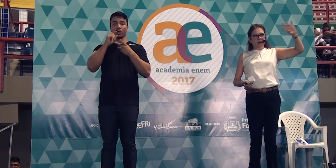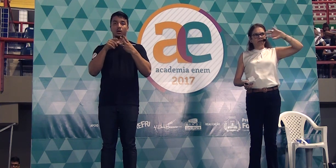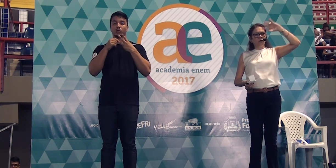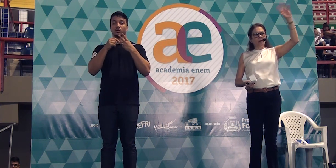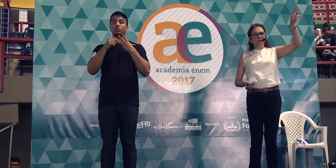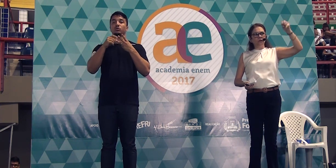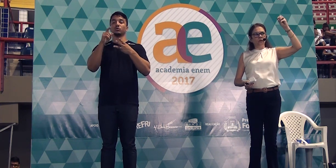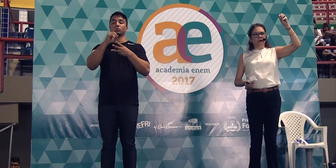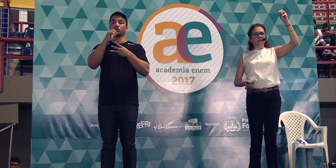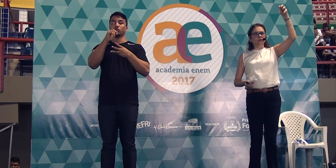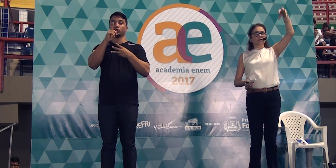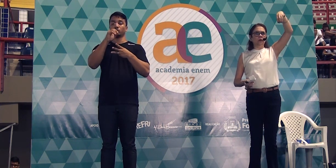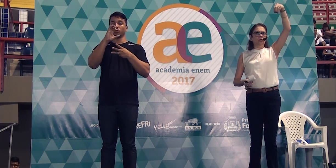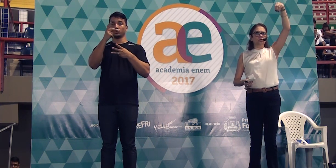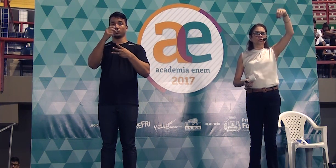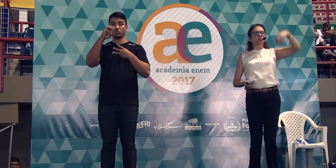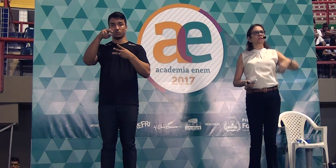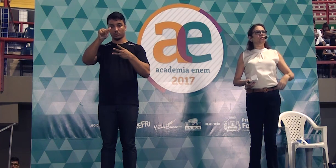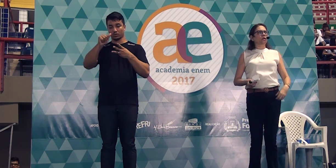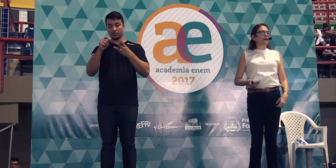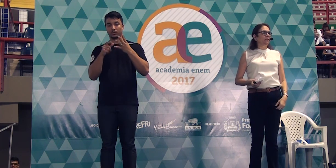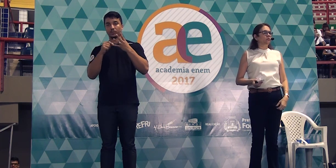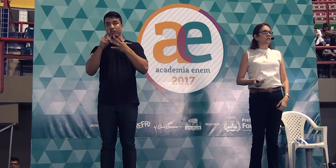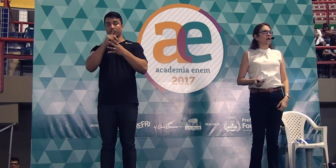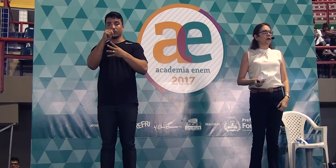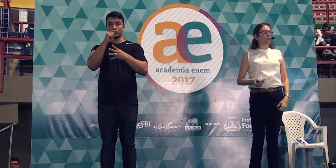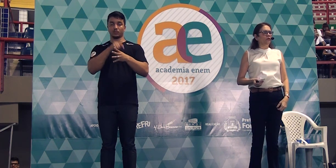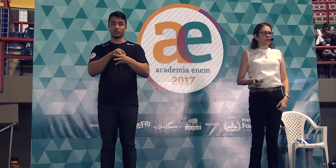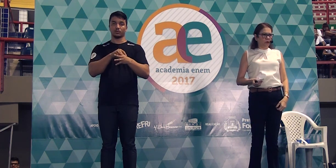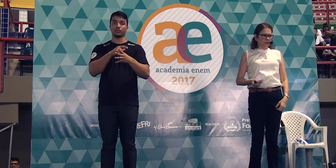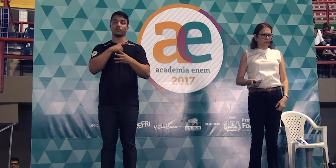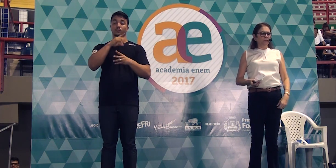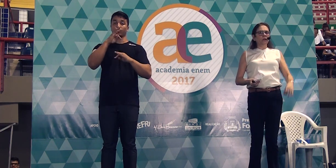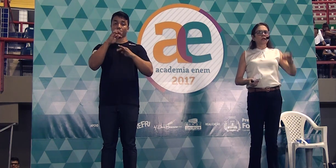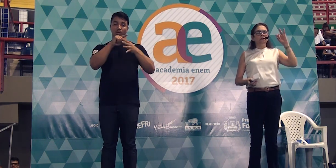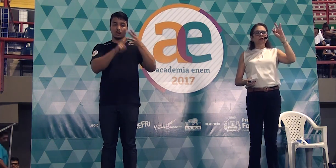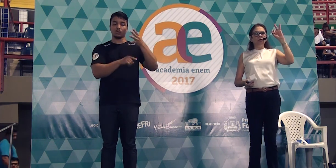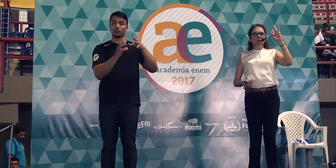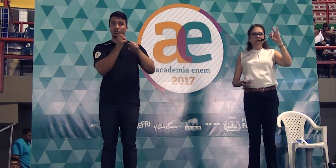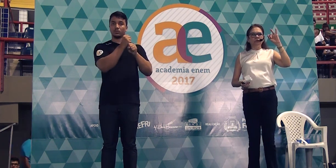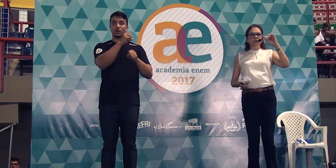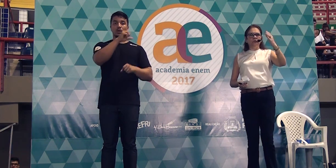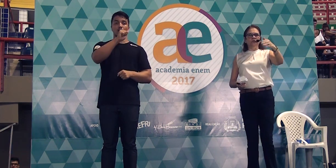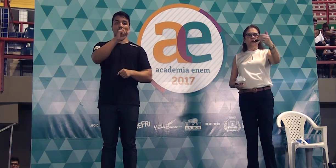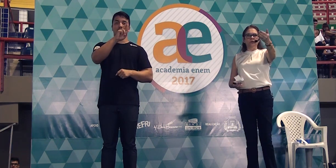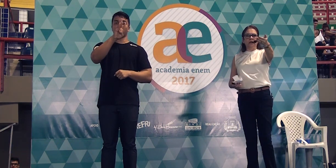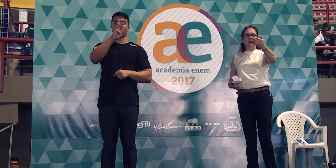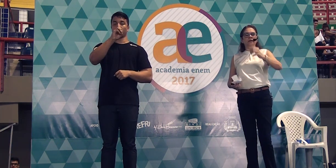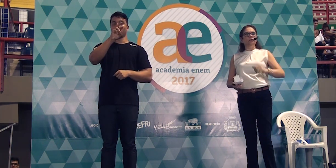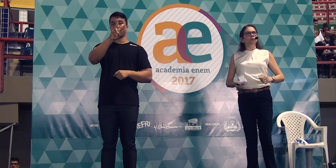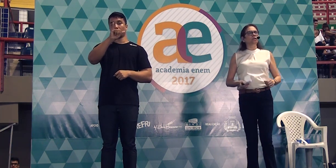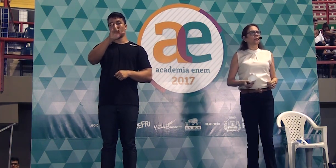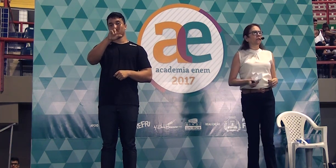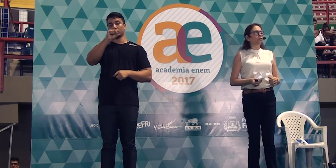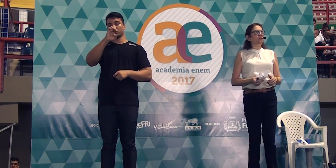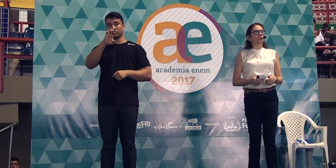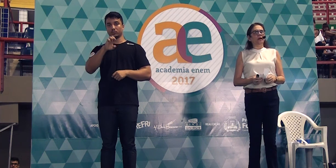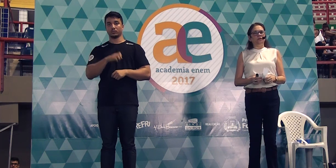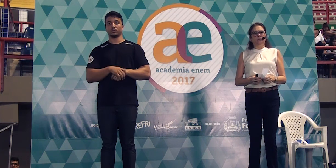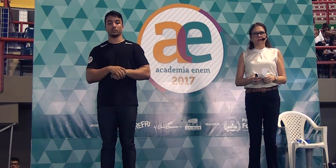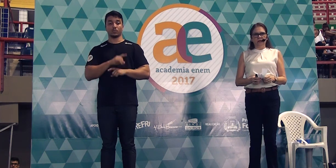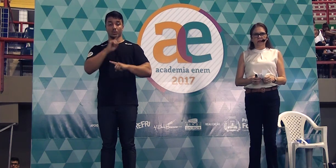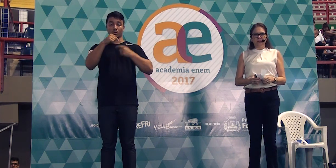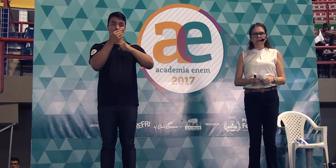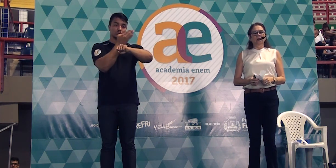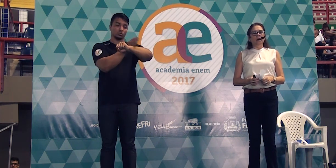dengue as quatro doenças o seu conjunto são chamados arbovirose segundo assunto foi o que caiu no tema do